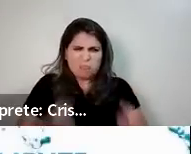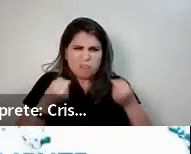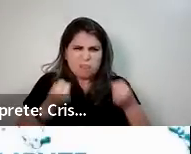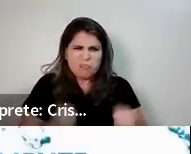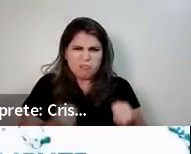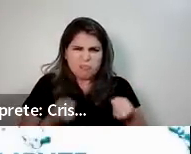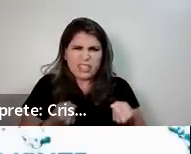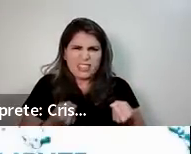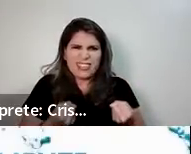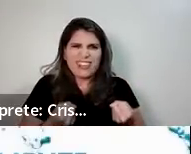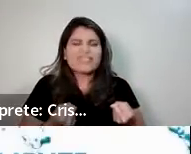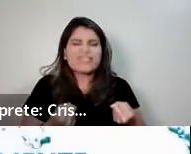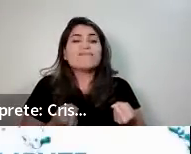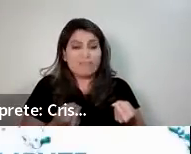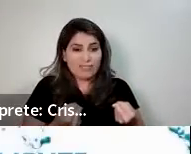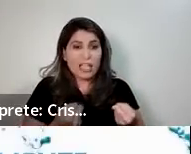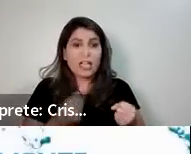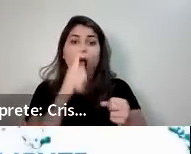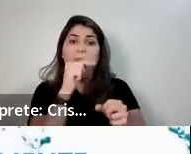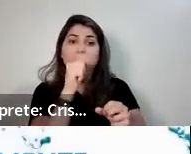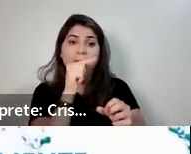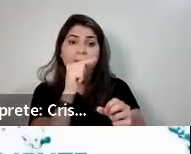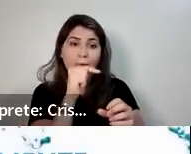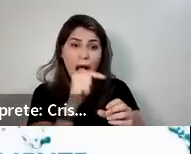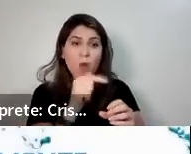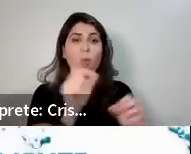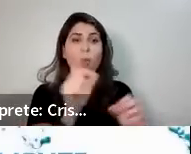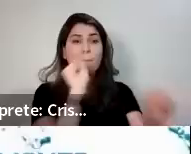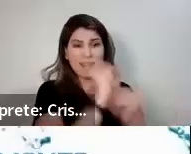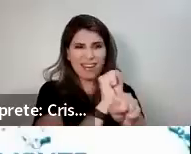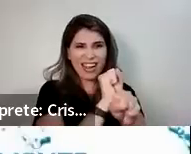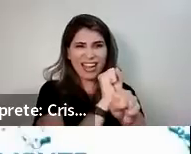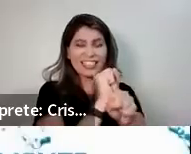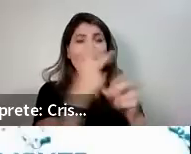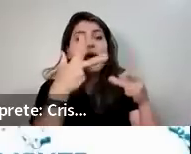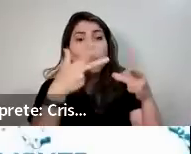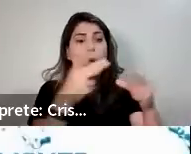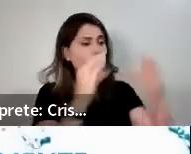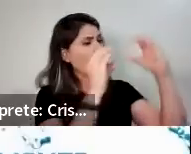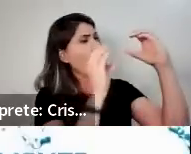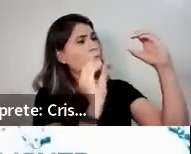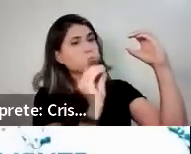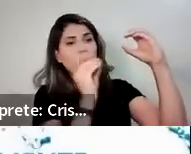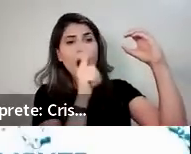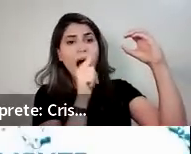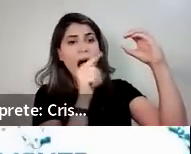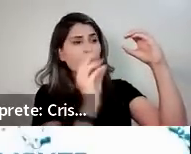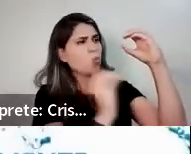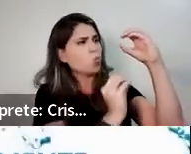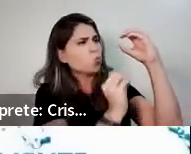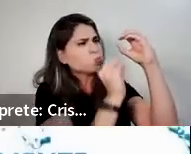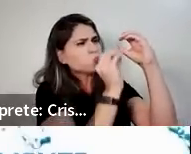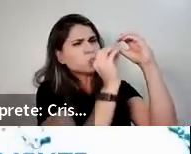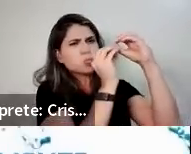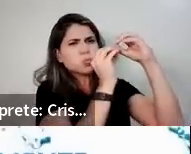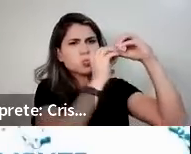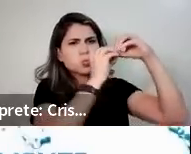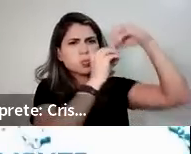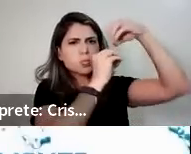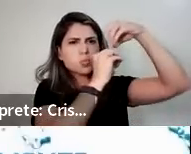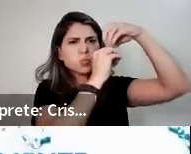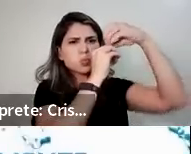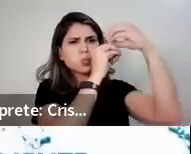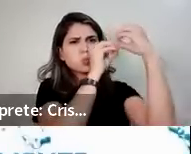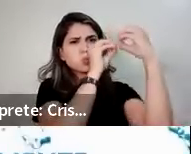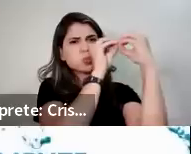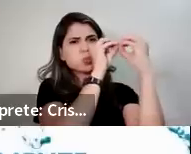parada, uma molécula vai sendo atraída a outra. É uma atração natural, porque a água está parada. Para